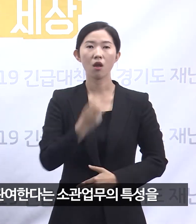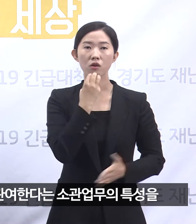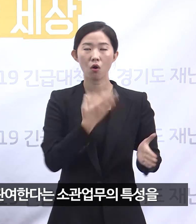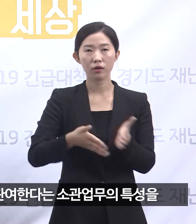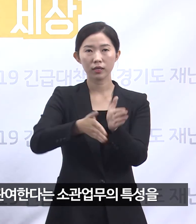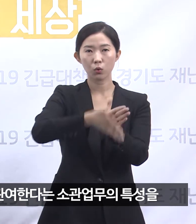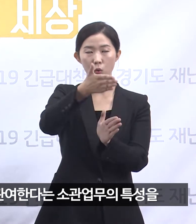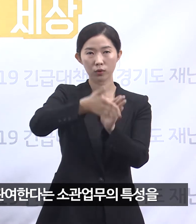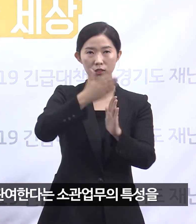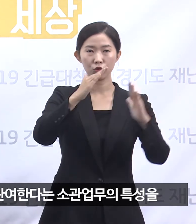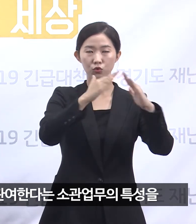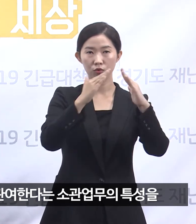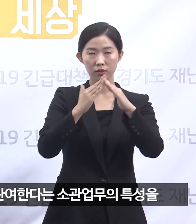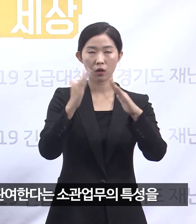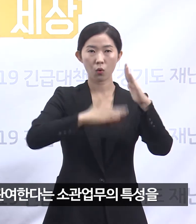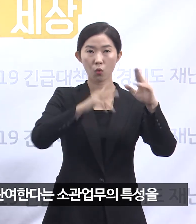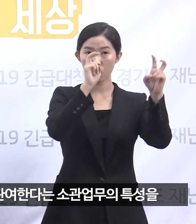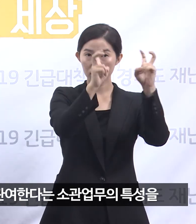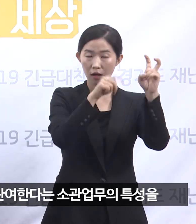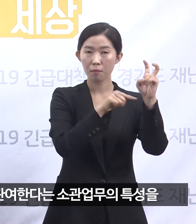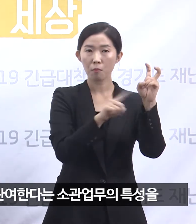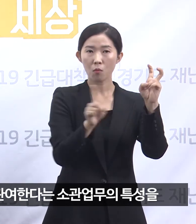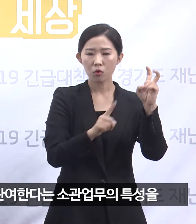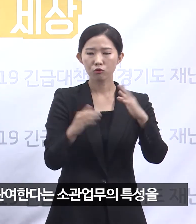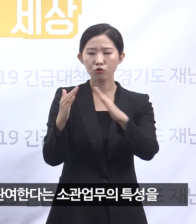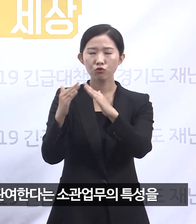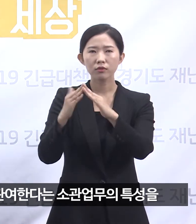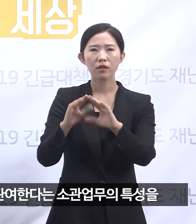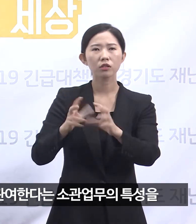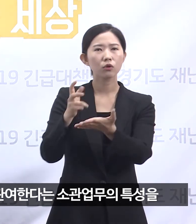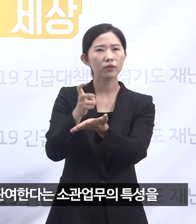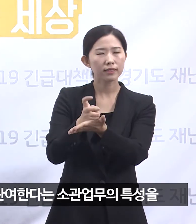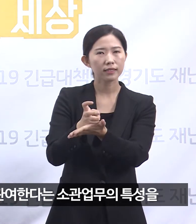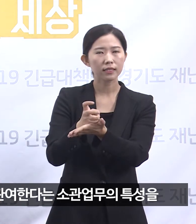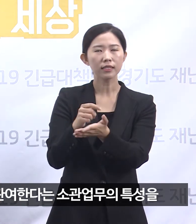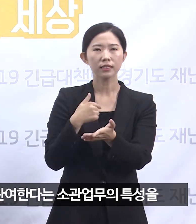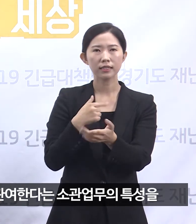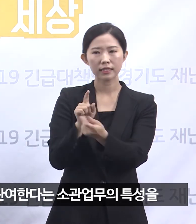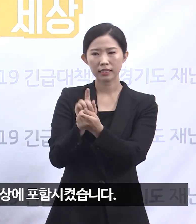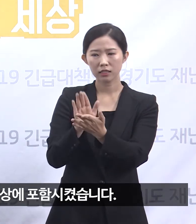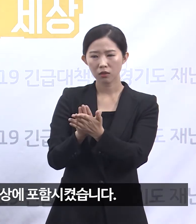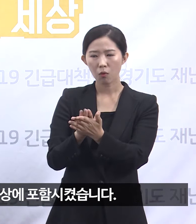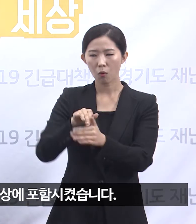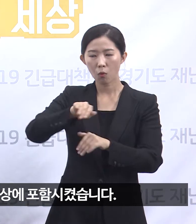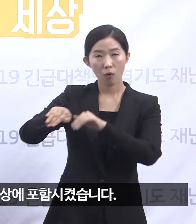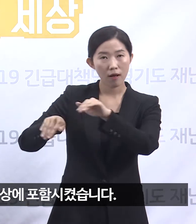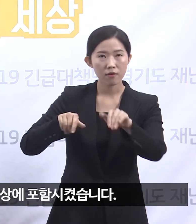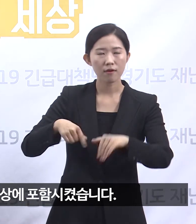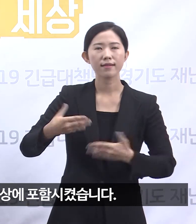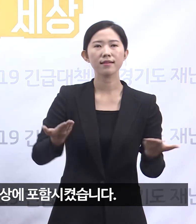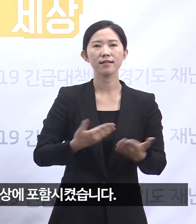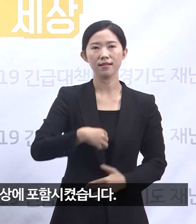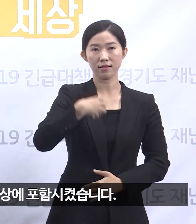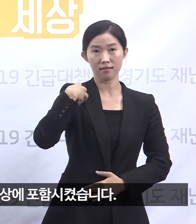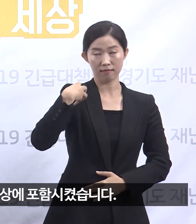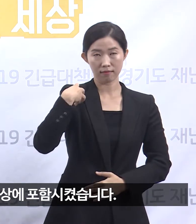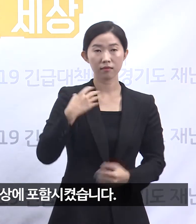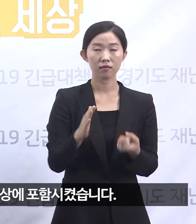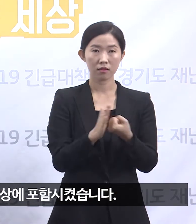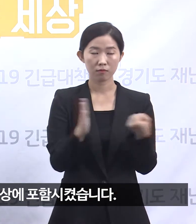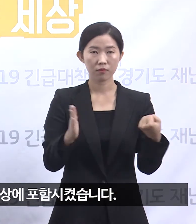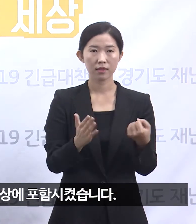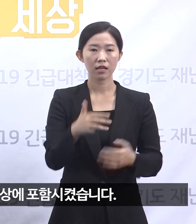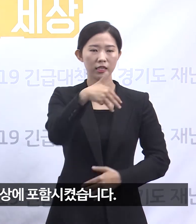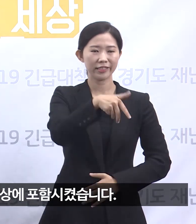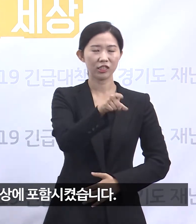주택정책에 직접 관여한다고 하는 소관 업무의 특성을 고려해서 처장급